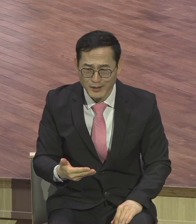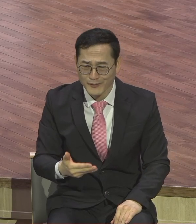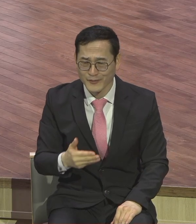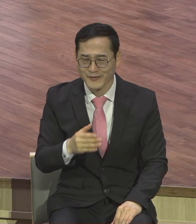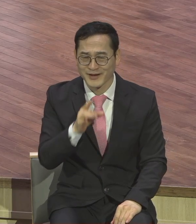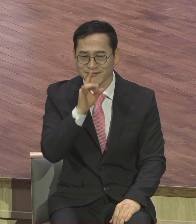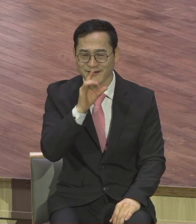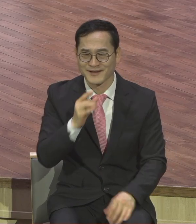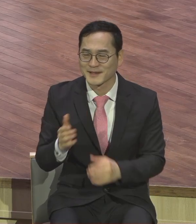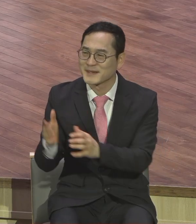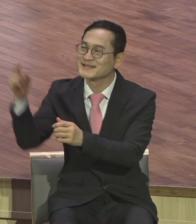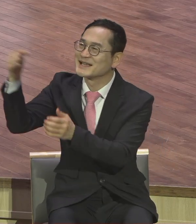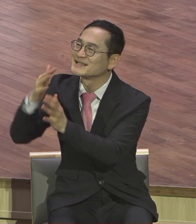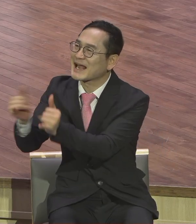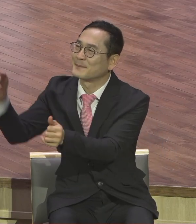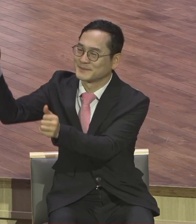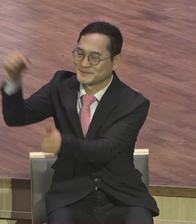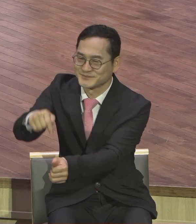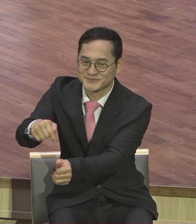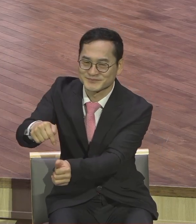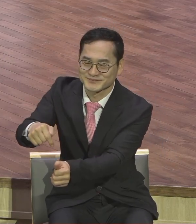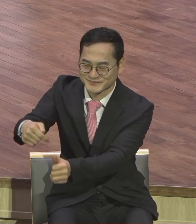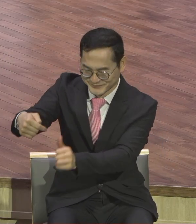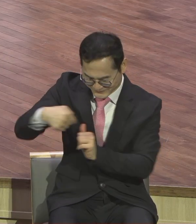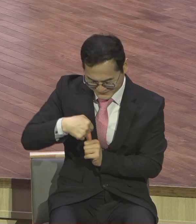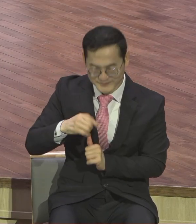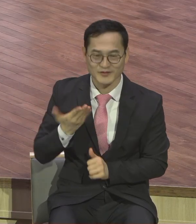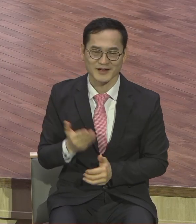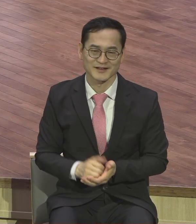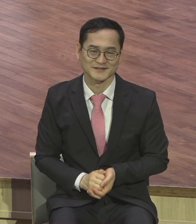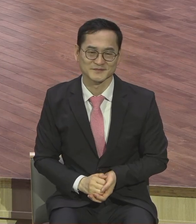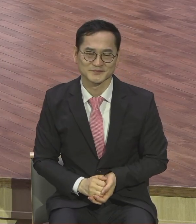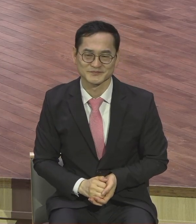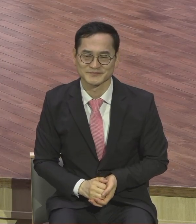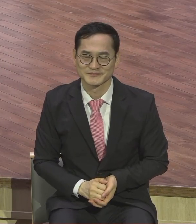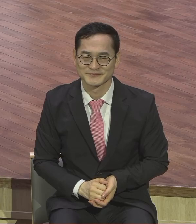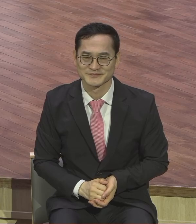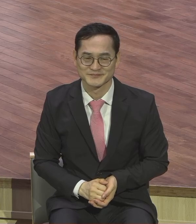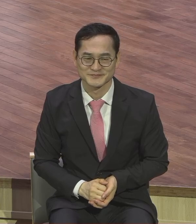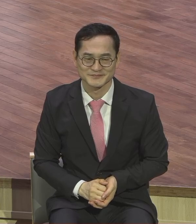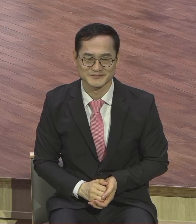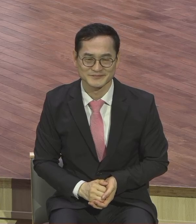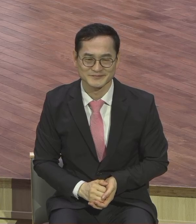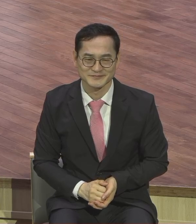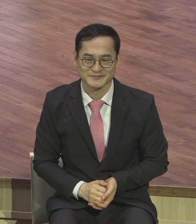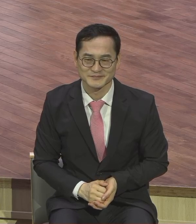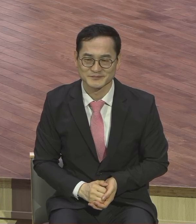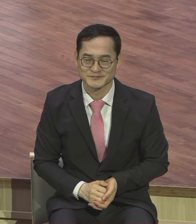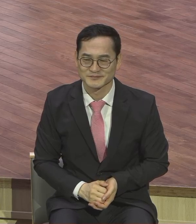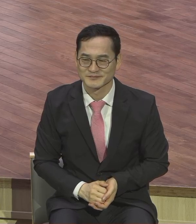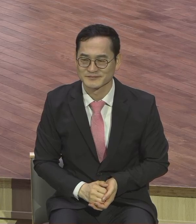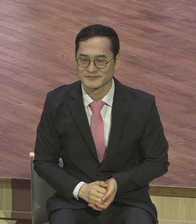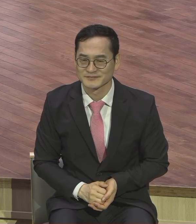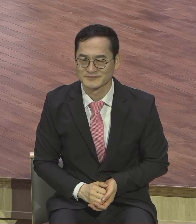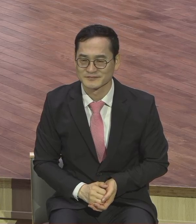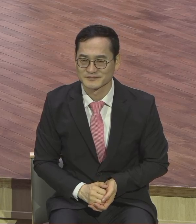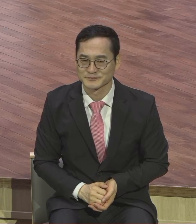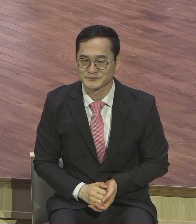주께서 서시겠다는 좀 부족해도 감사한 마음으로 스님 받는 게 너무